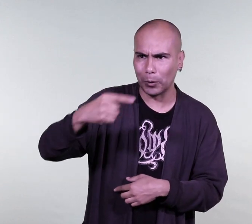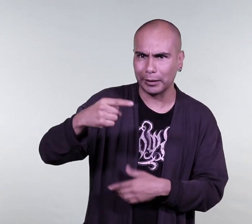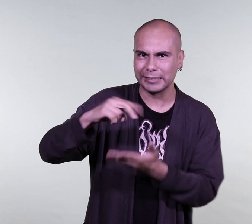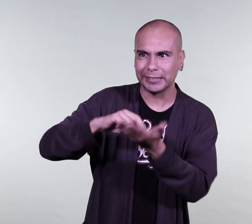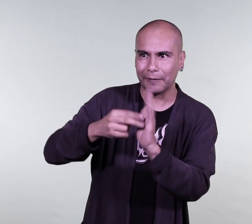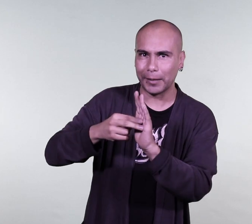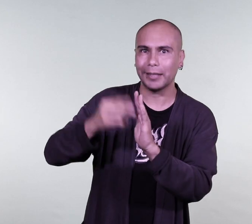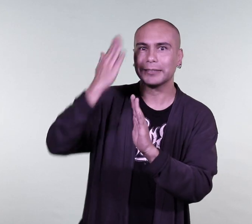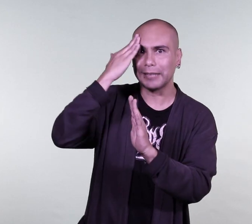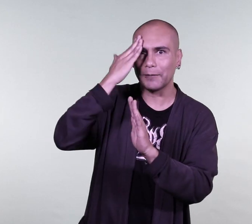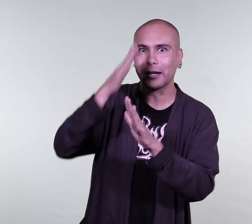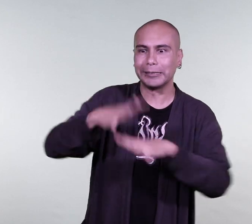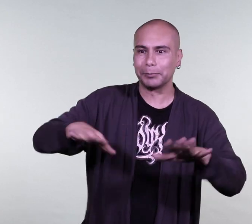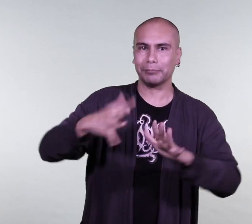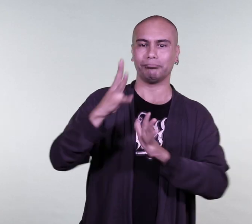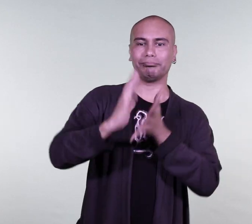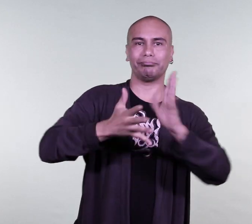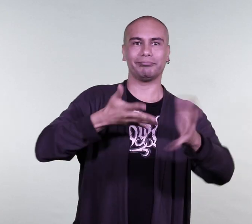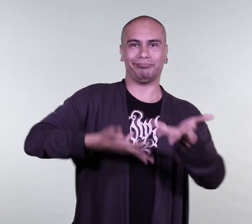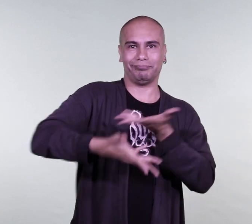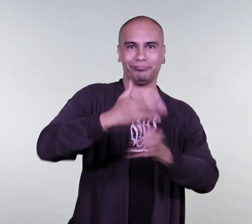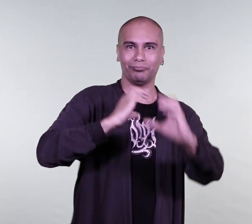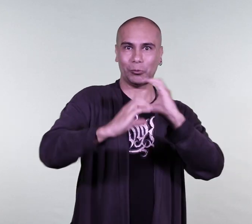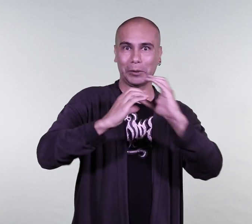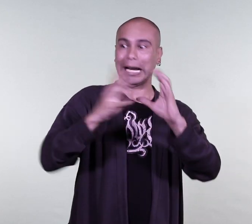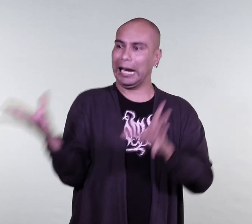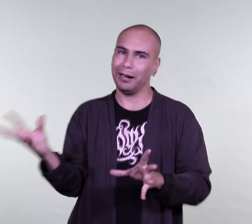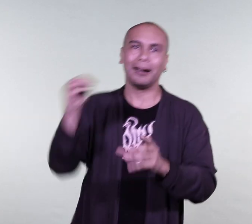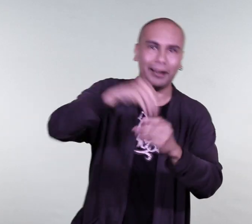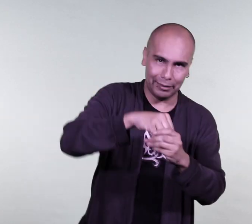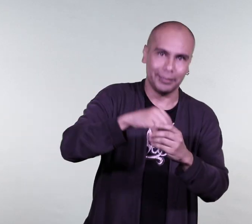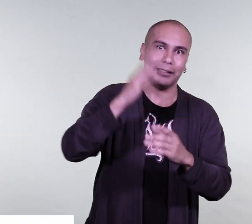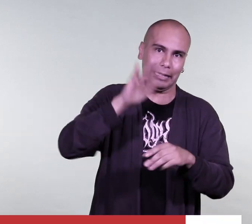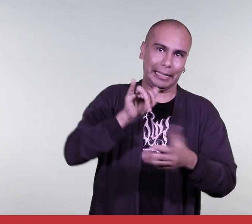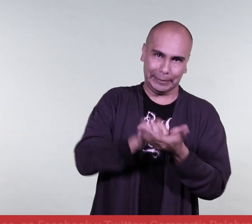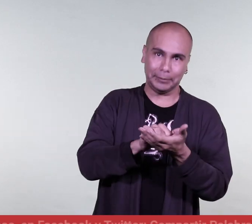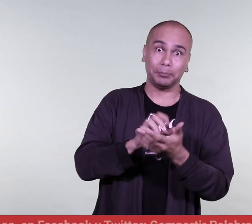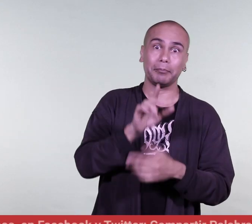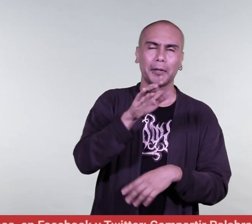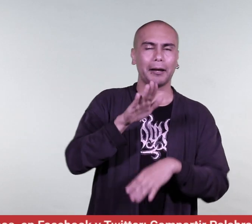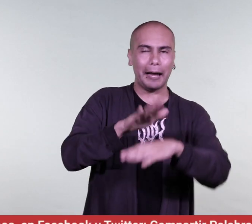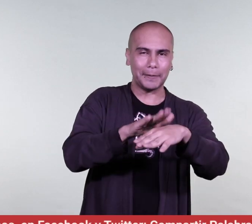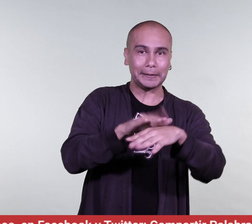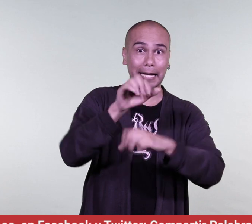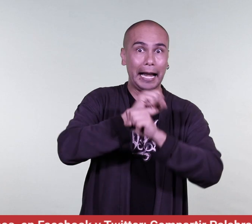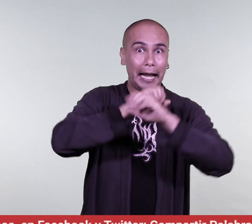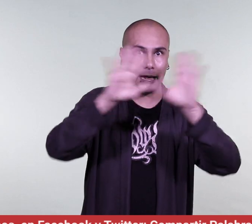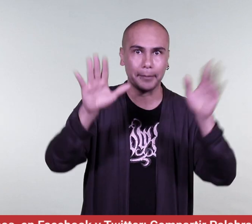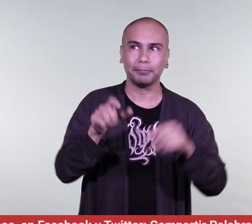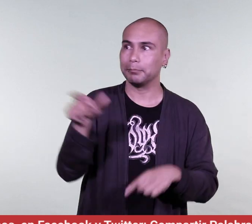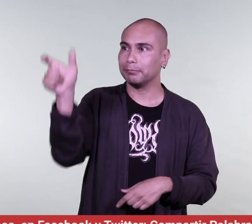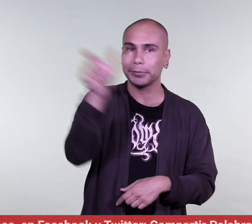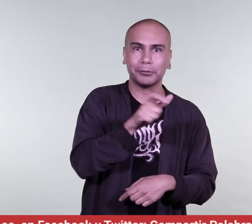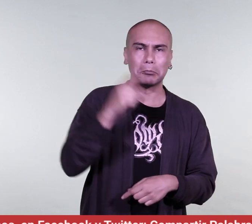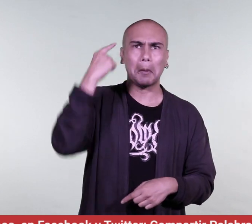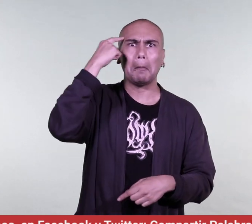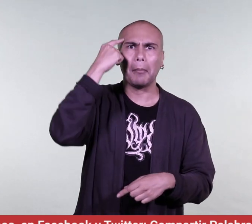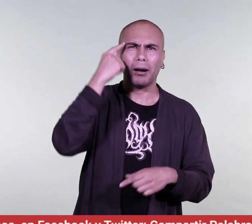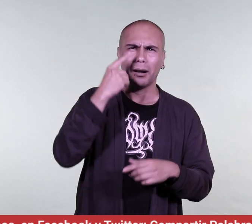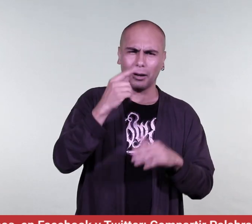hablamos precisamente de garantizar ese derecho de las personas sordas a través de la lengua de señas colombiana. Debo mencionar que cuando hablamos de